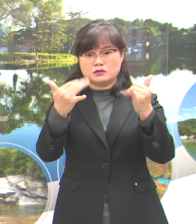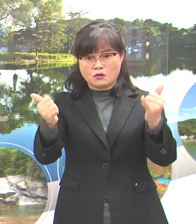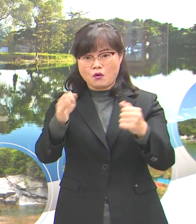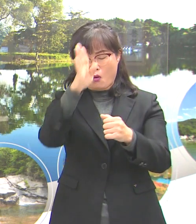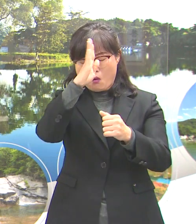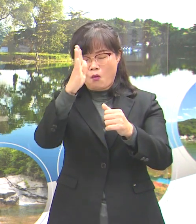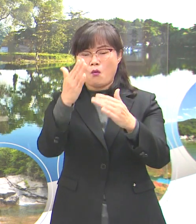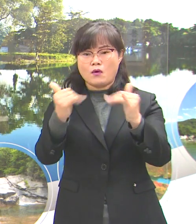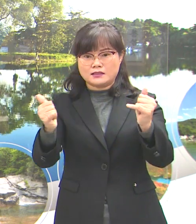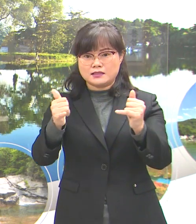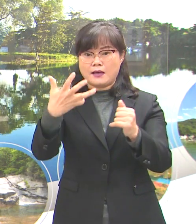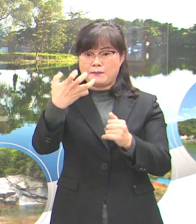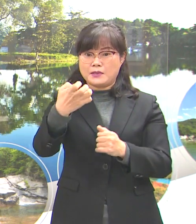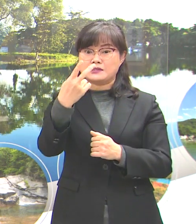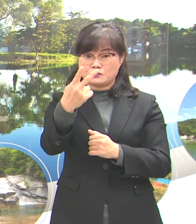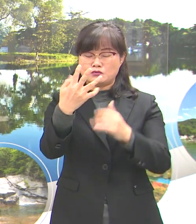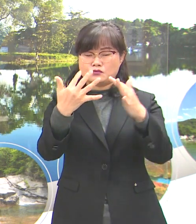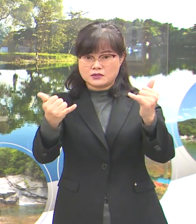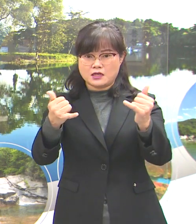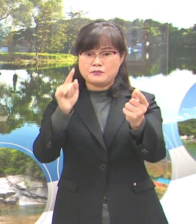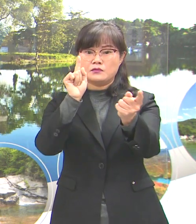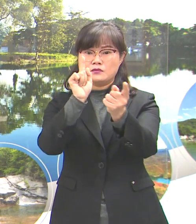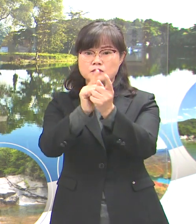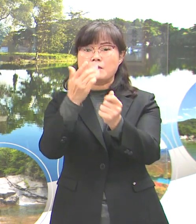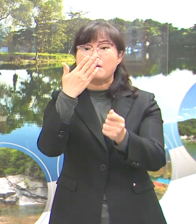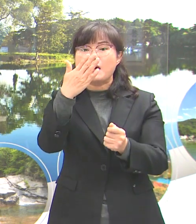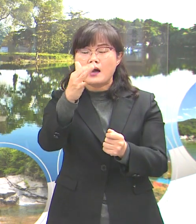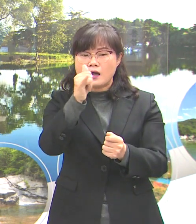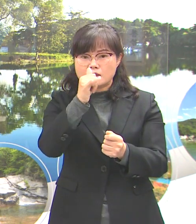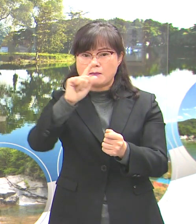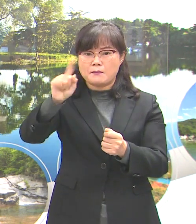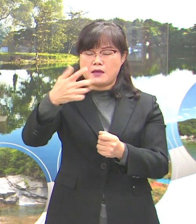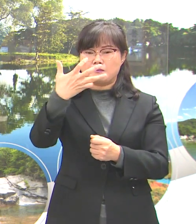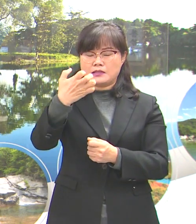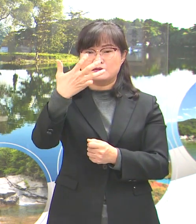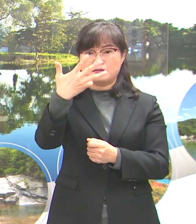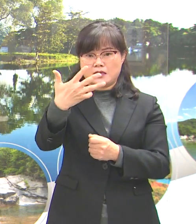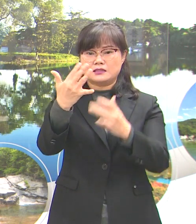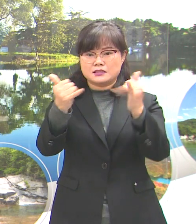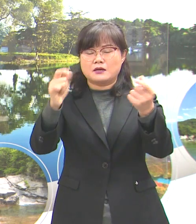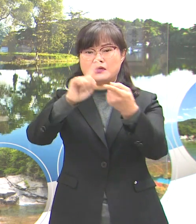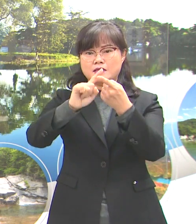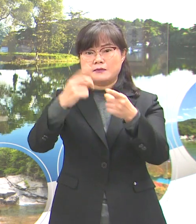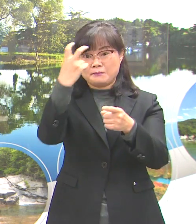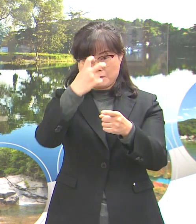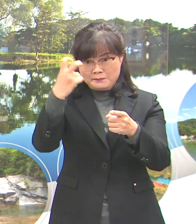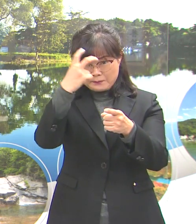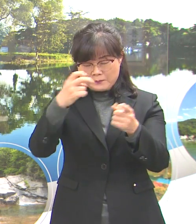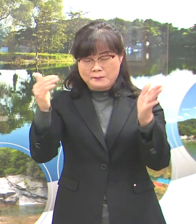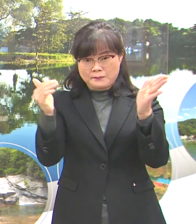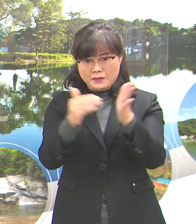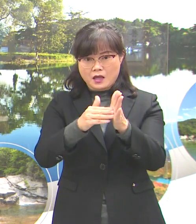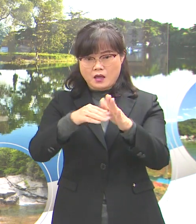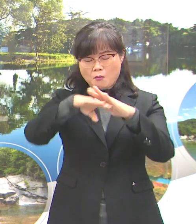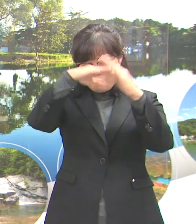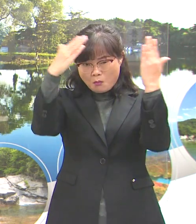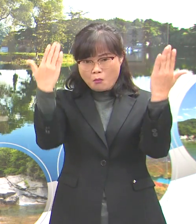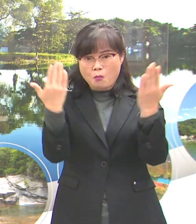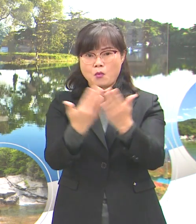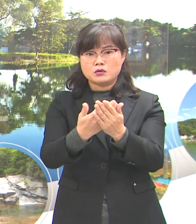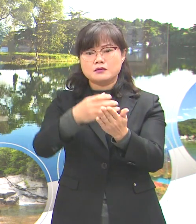82명과 접촉 가능성이 있는 188명에 대한 검사를 실시하여 모두